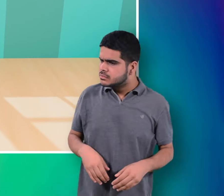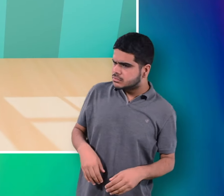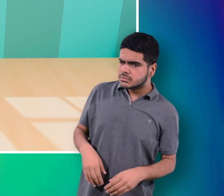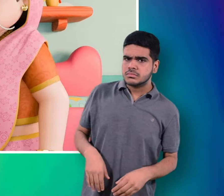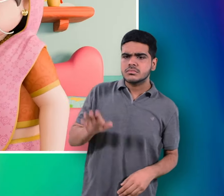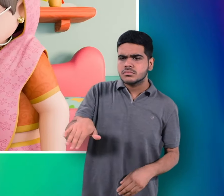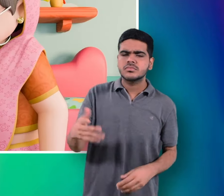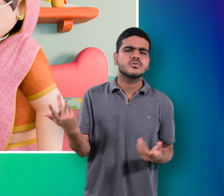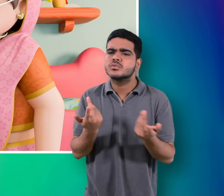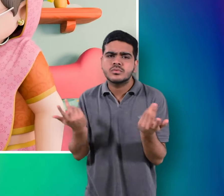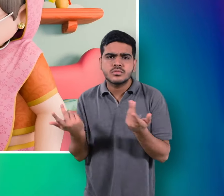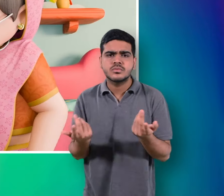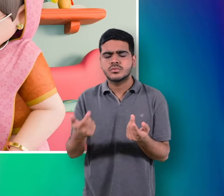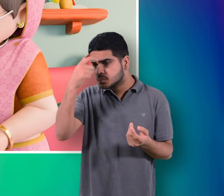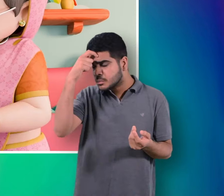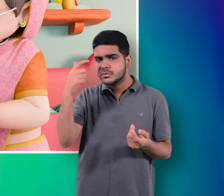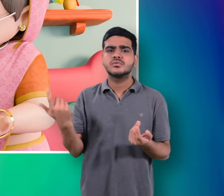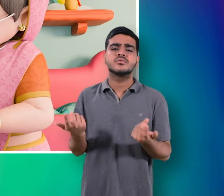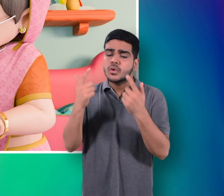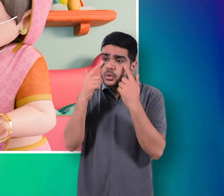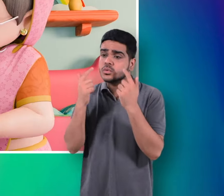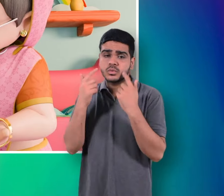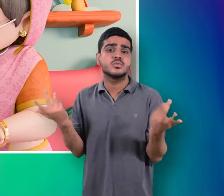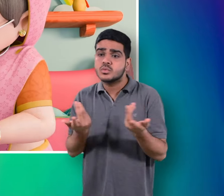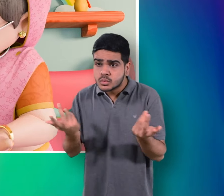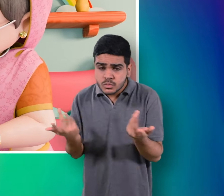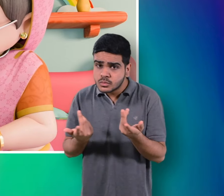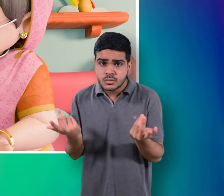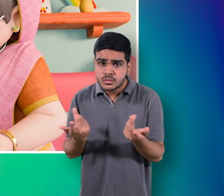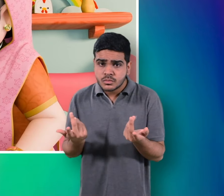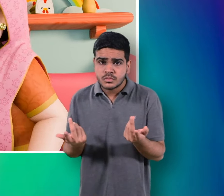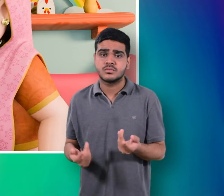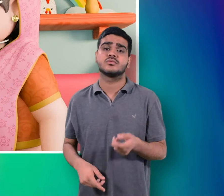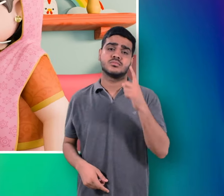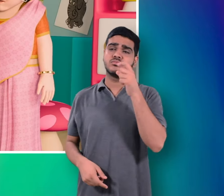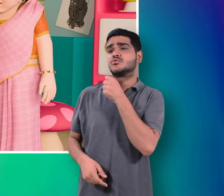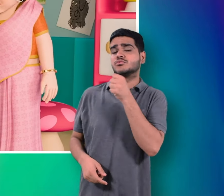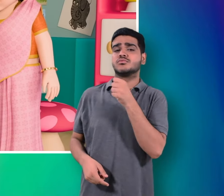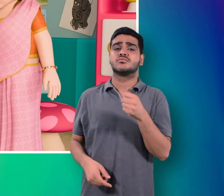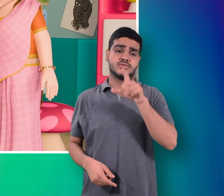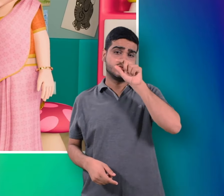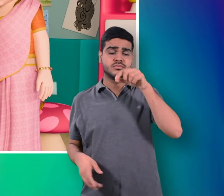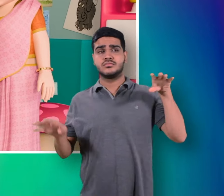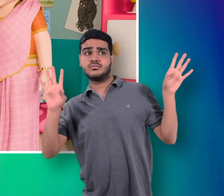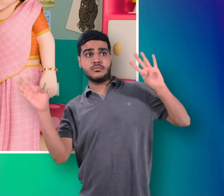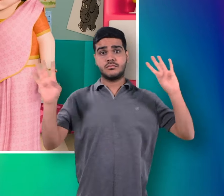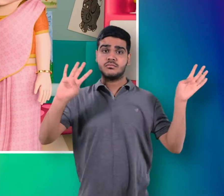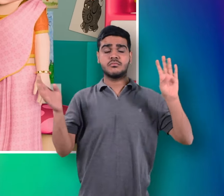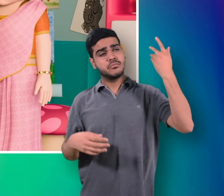अरे क्या हुआ मुन्ना रो क्यों रहे हो नानी मोरनी चले गए